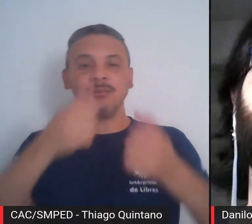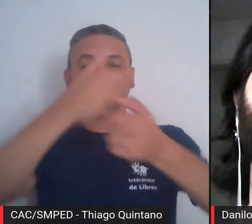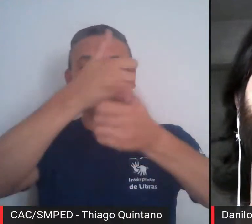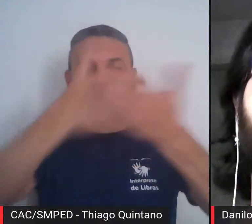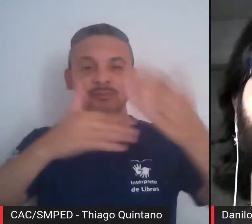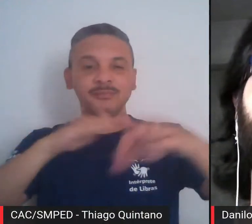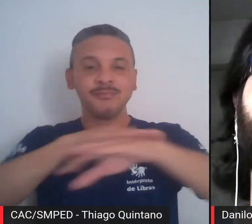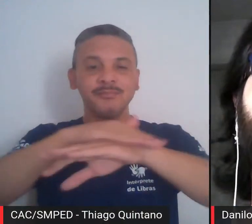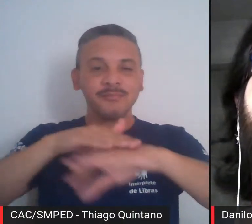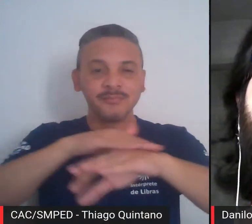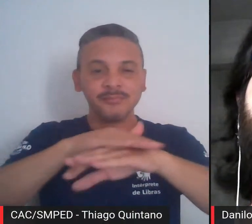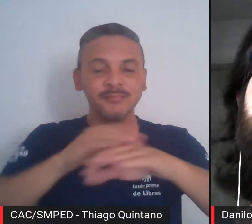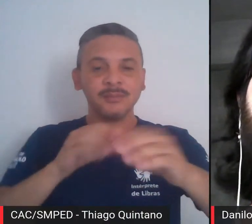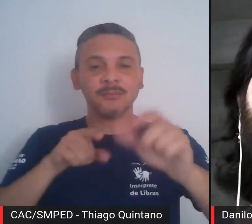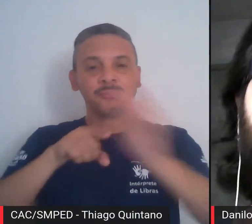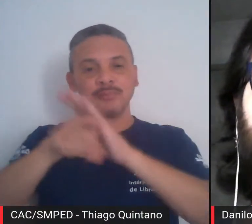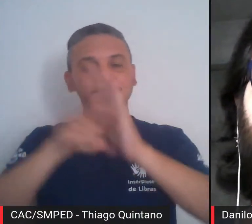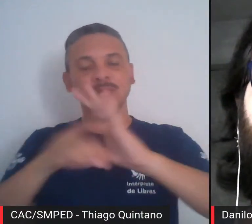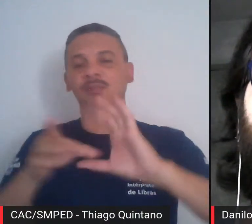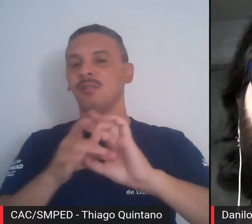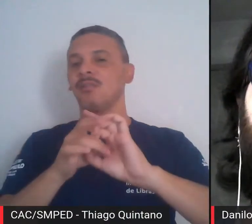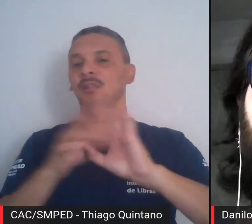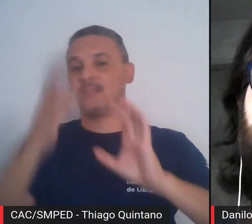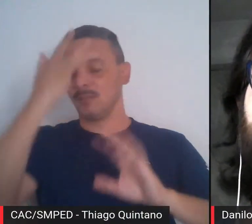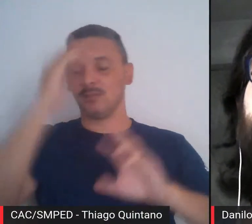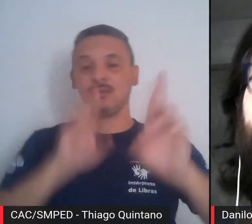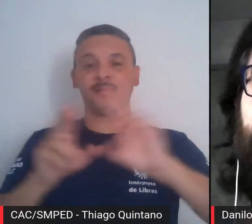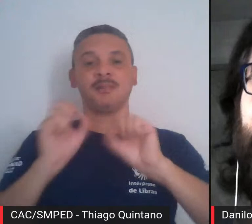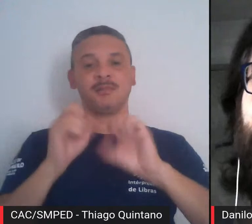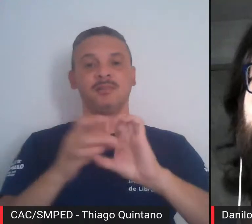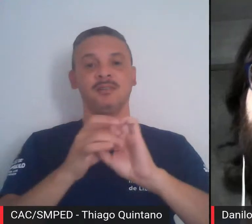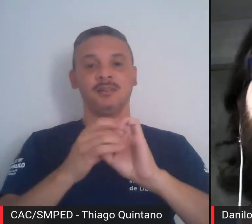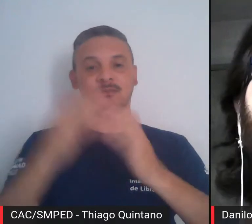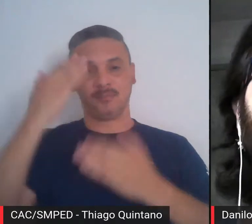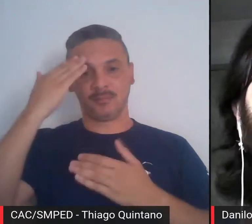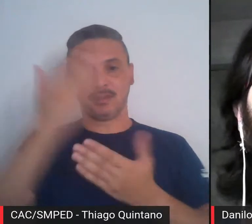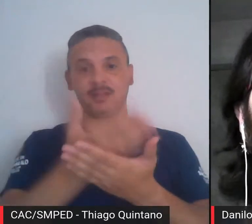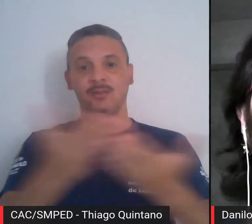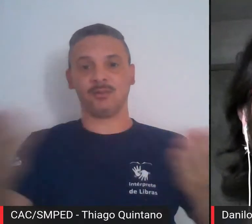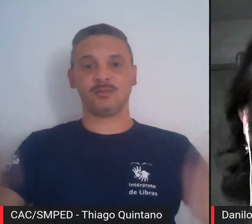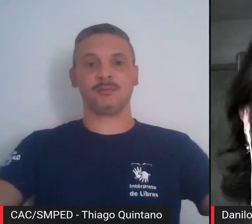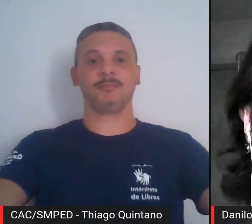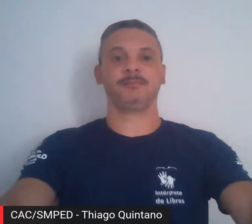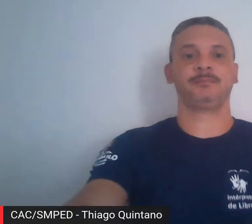perguntas para que os nossos participantes possam respondê-las. Obrigado a todos.